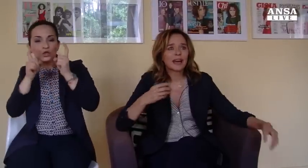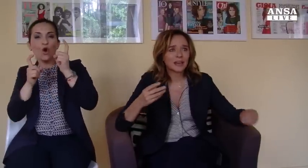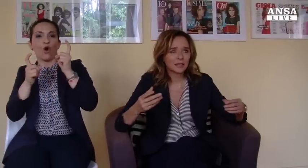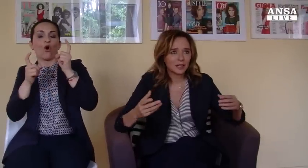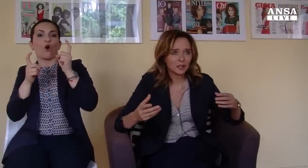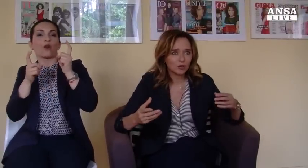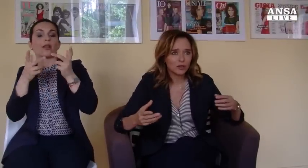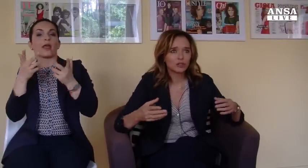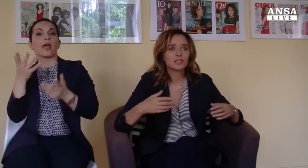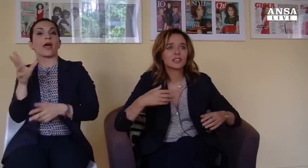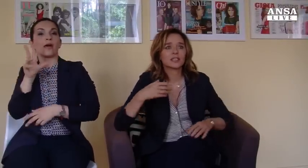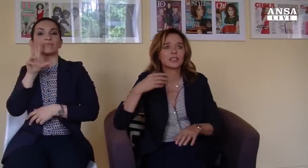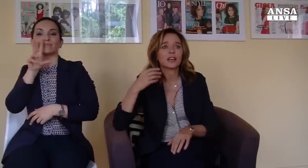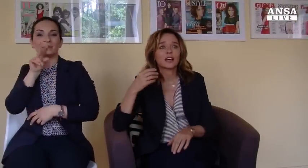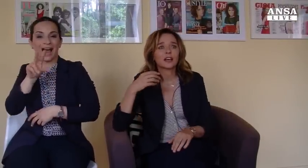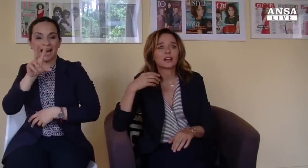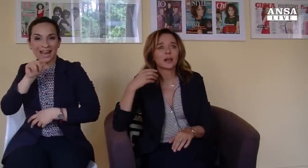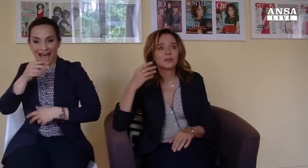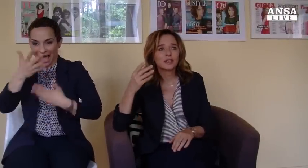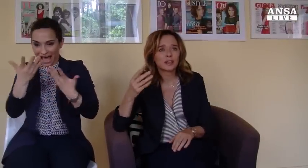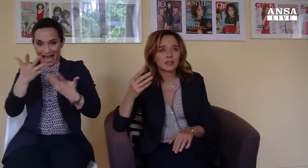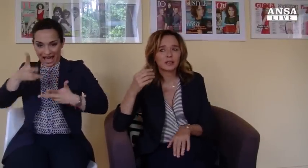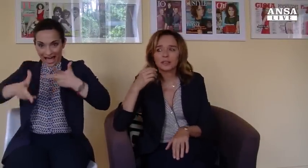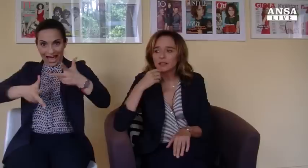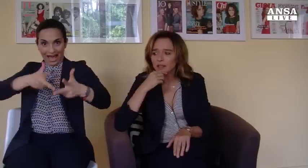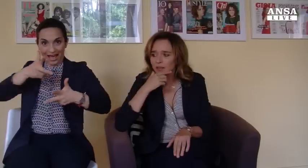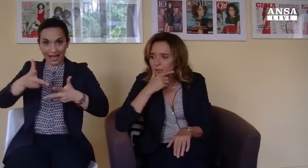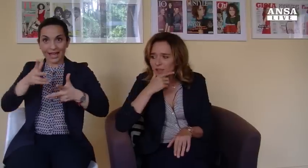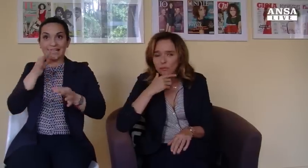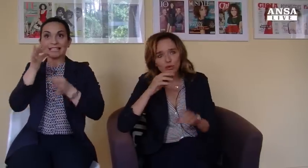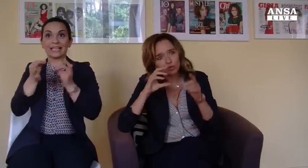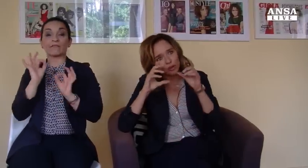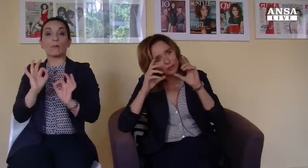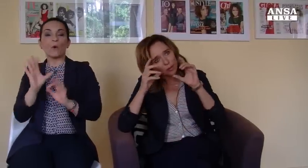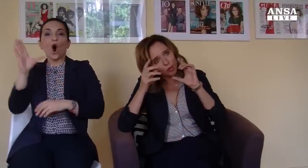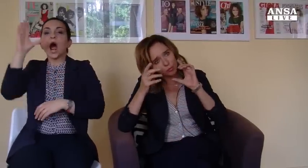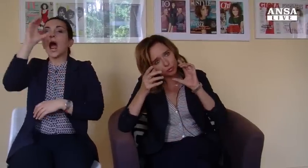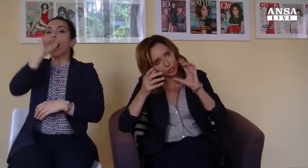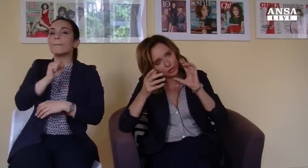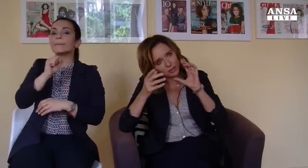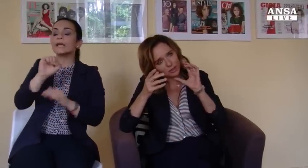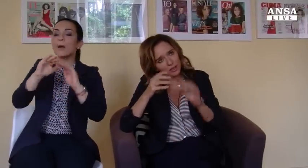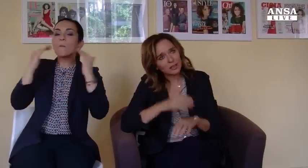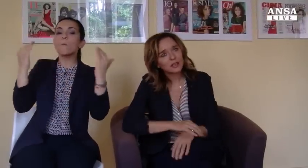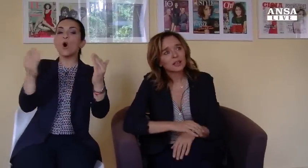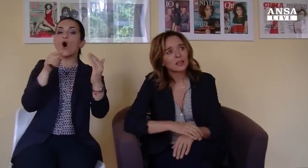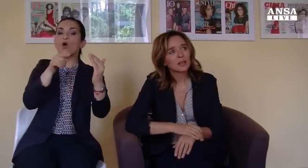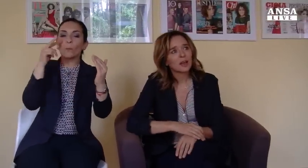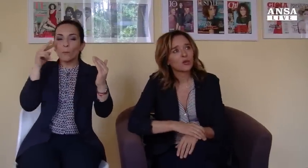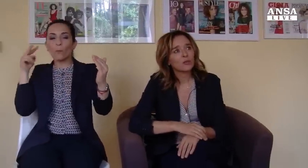parlare il linguaggio dei segni, capire il mondo da quel punto di vista